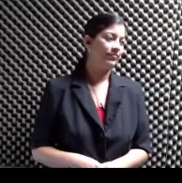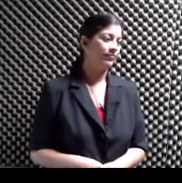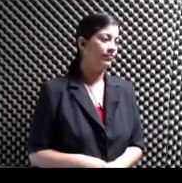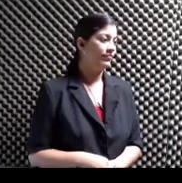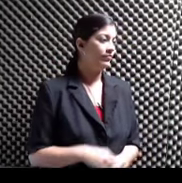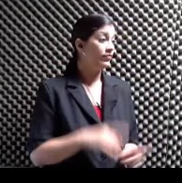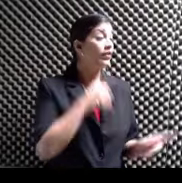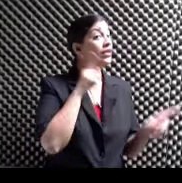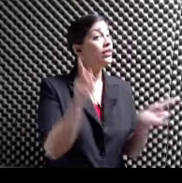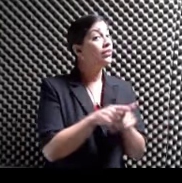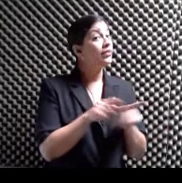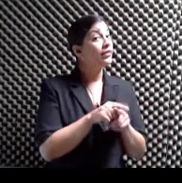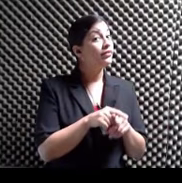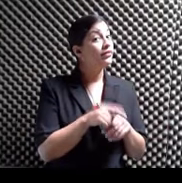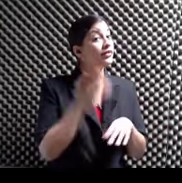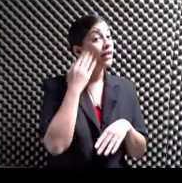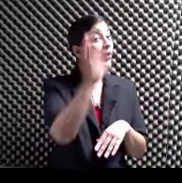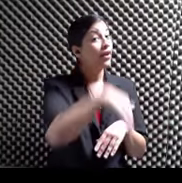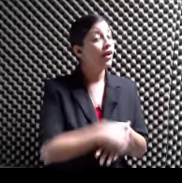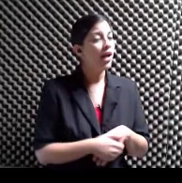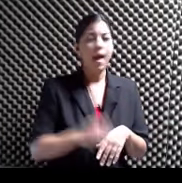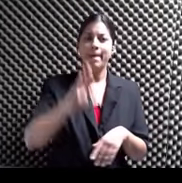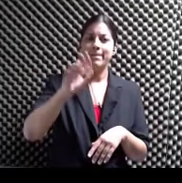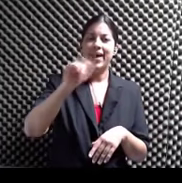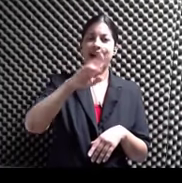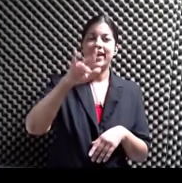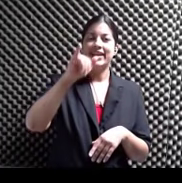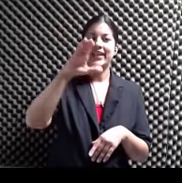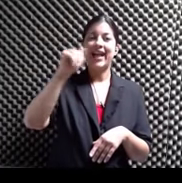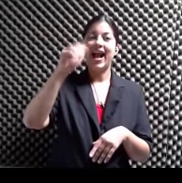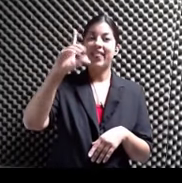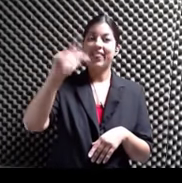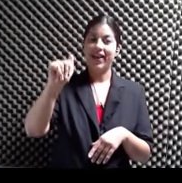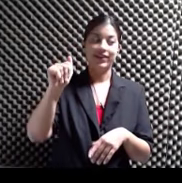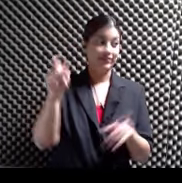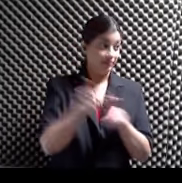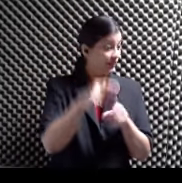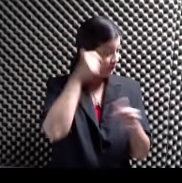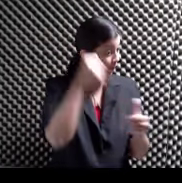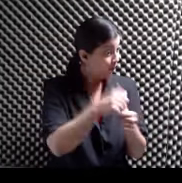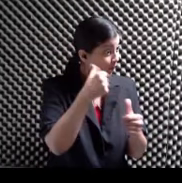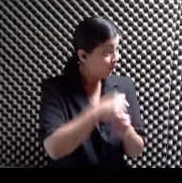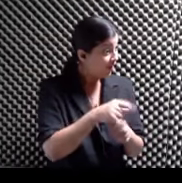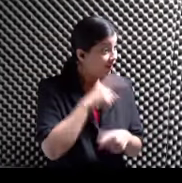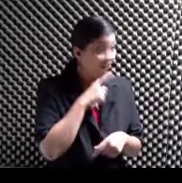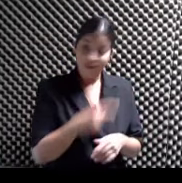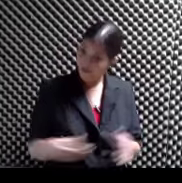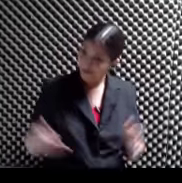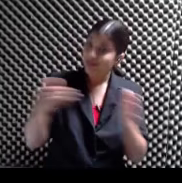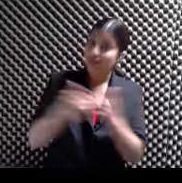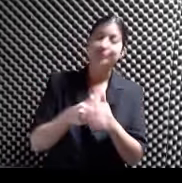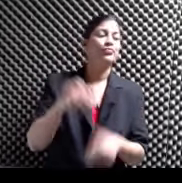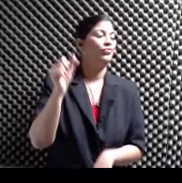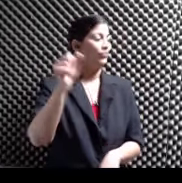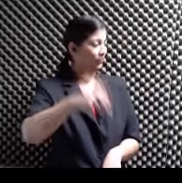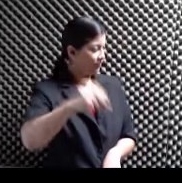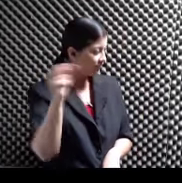¿Sabes qué? ¿Qué más? Barricada Barricada ¿Te acuerdas de Barricada? Revillo Barricada Sí Fue